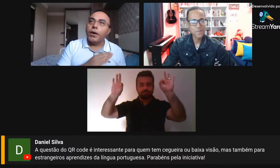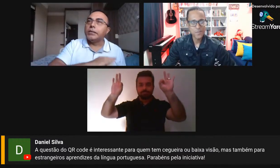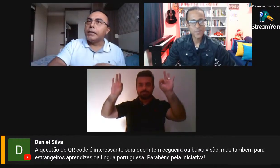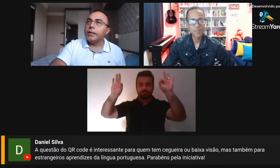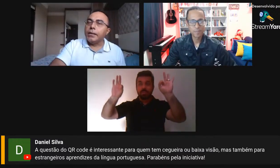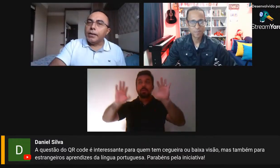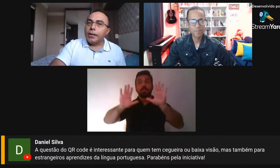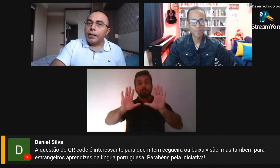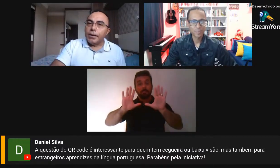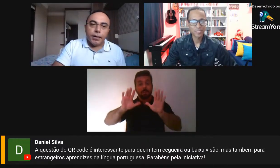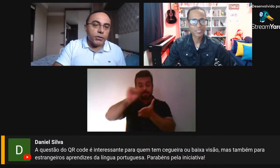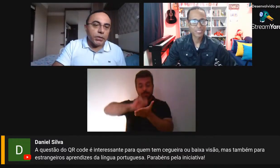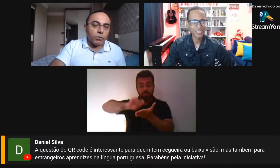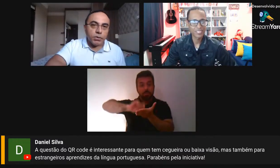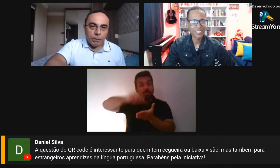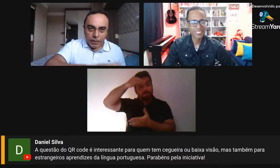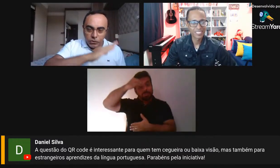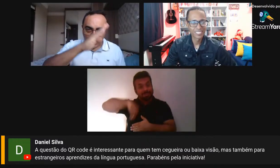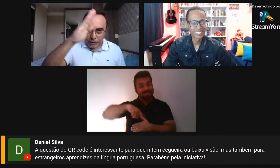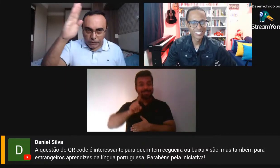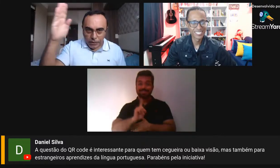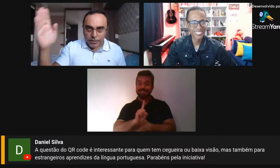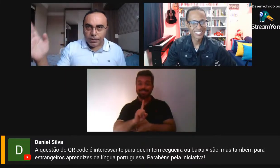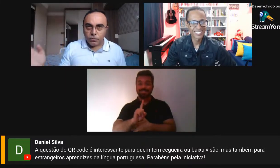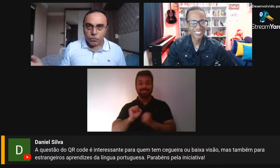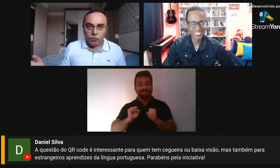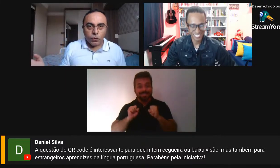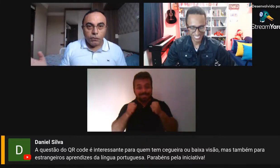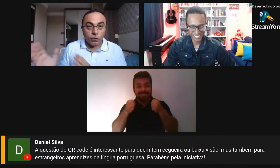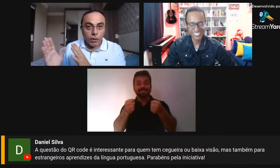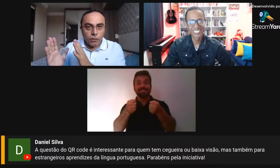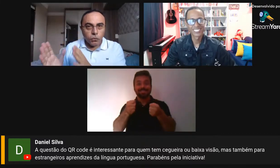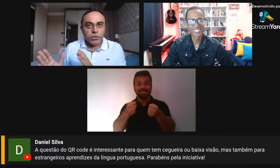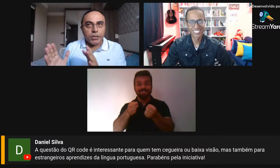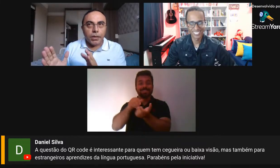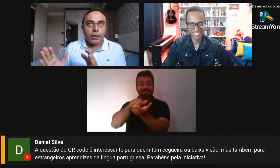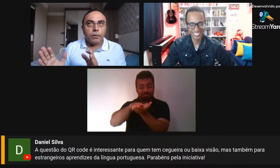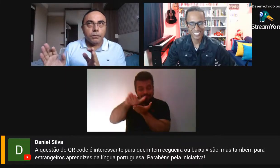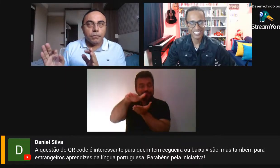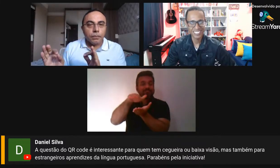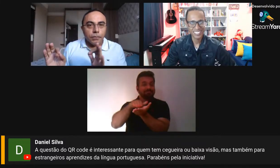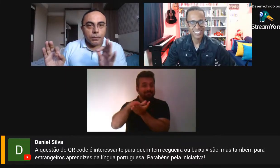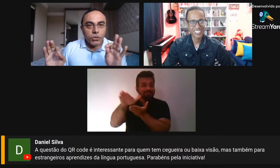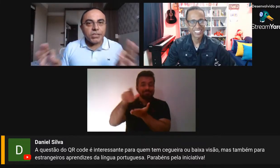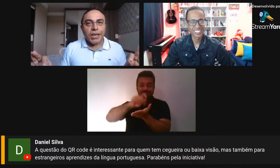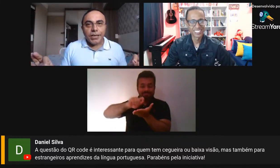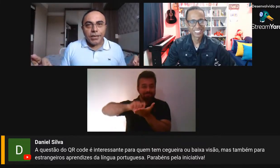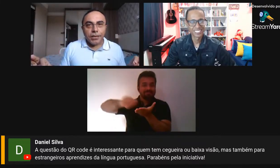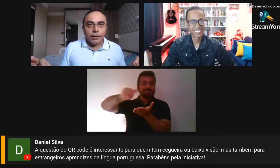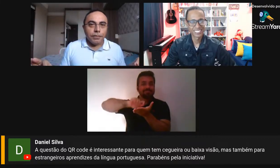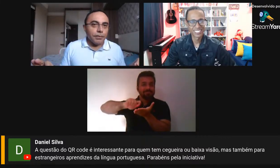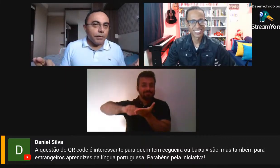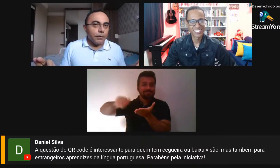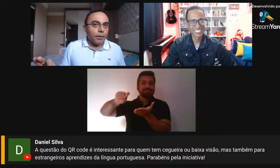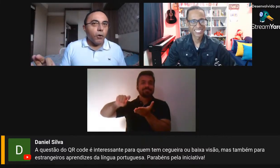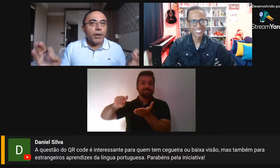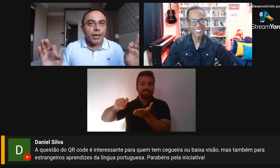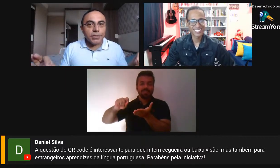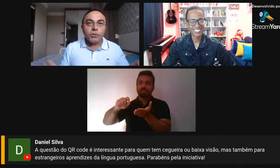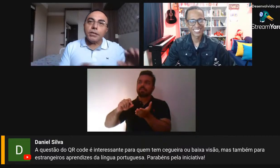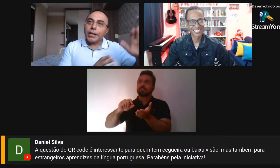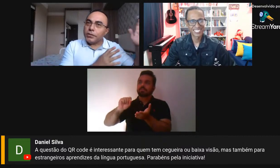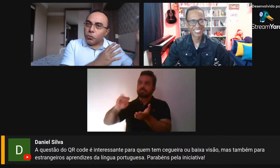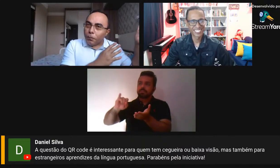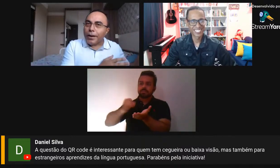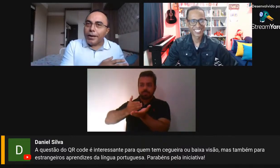que é o que a gente faz, né? Reginaldo, sempre que a gente lança um novo livro, você tem de saída a